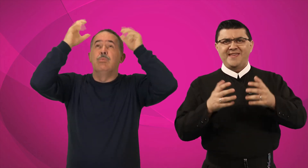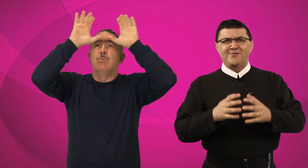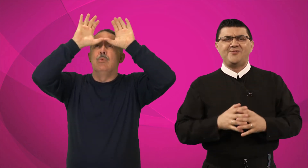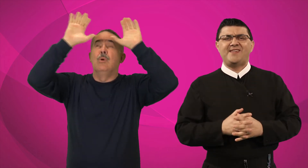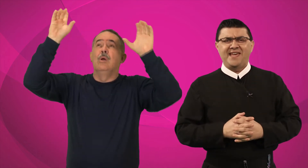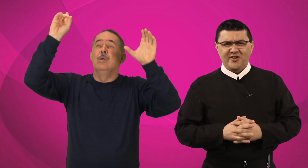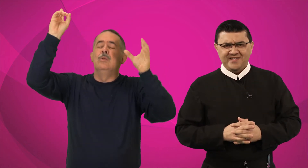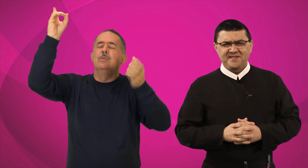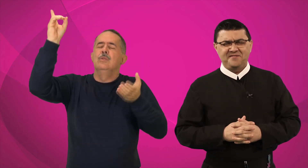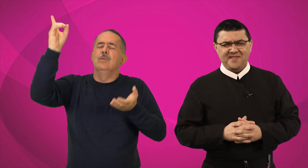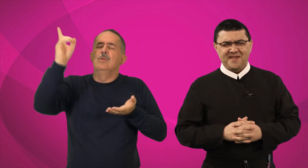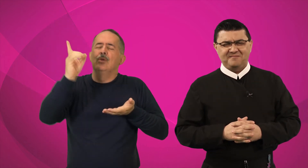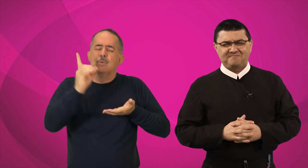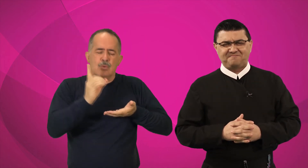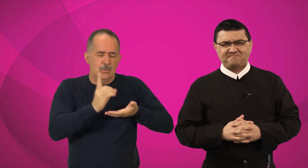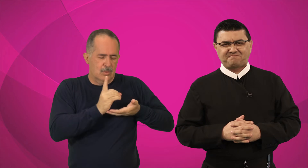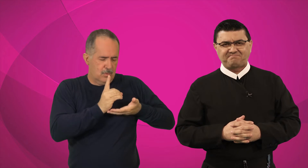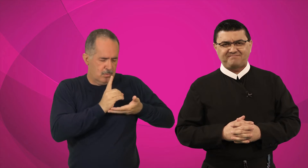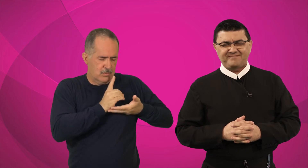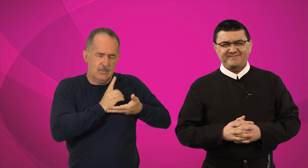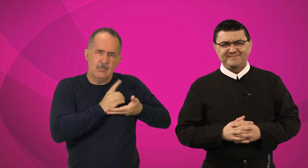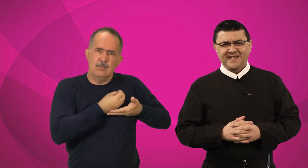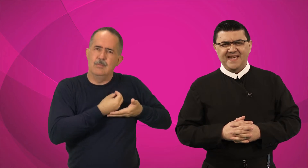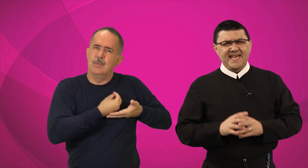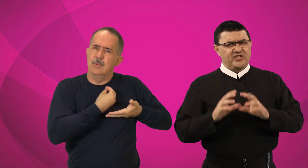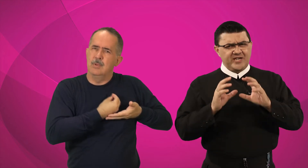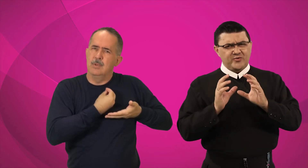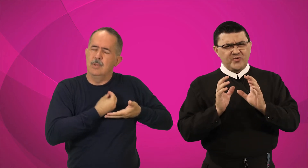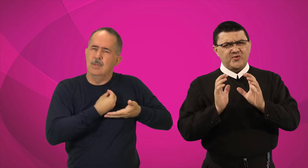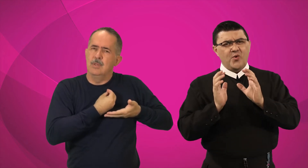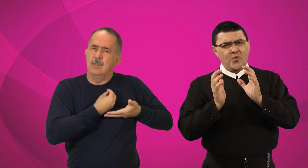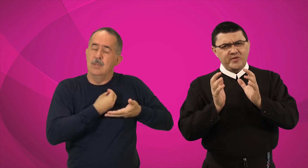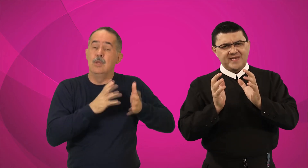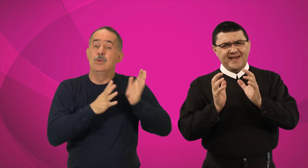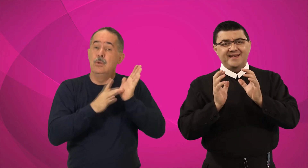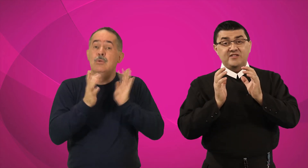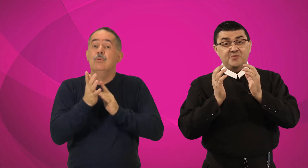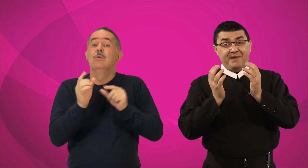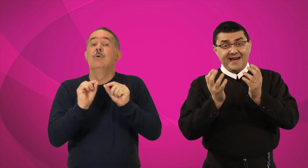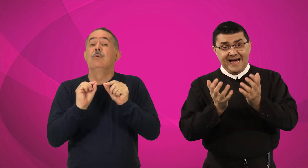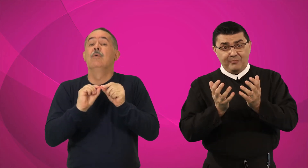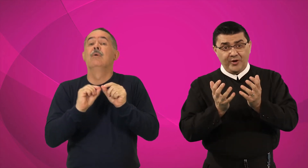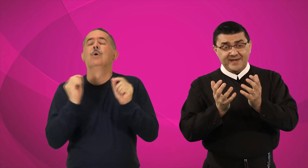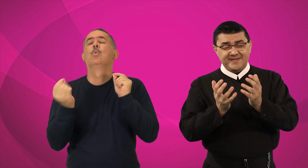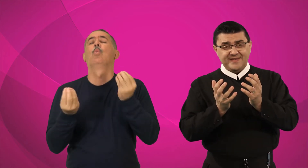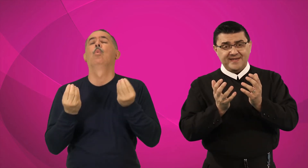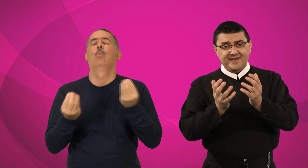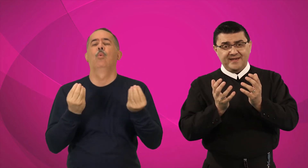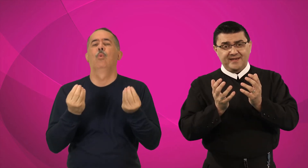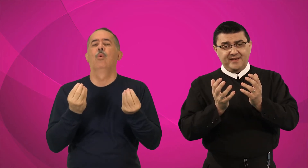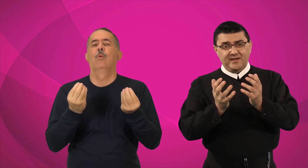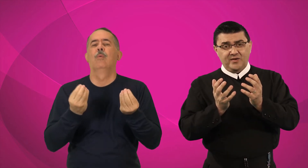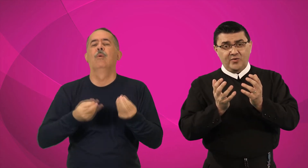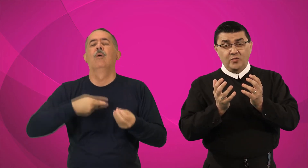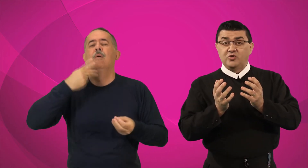Deus em nossa vida. E Jesus usa de parábolas um